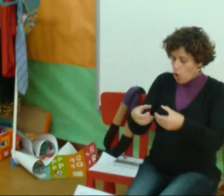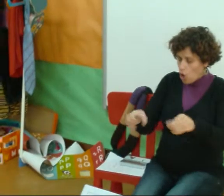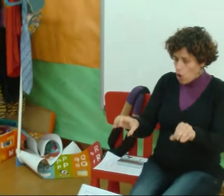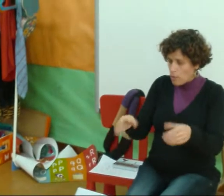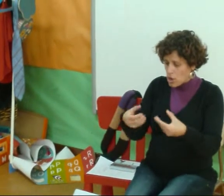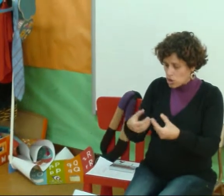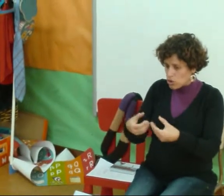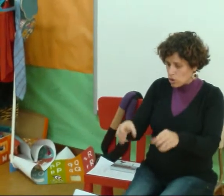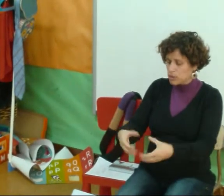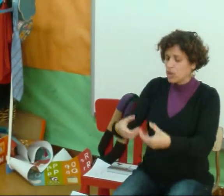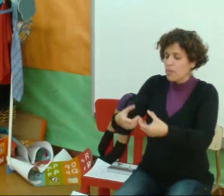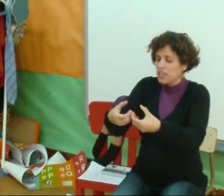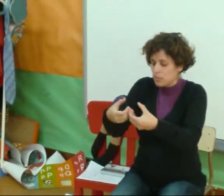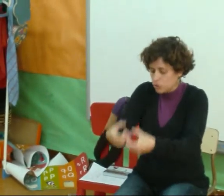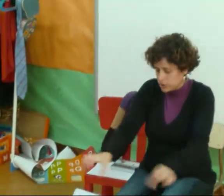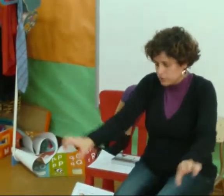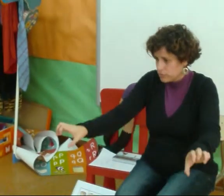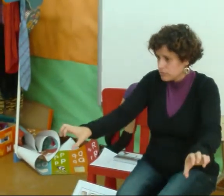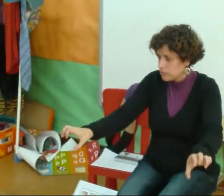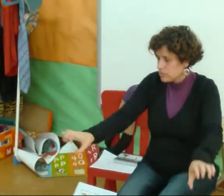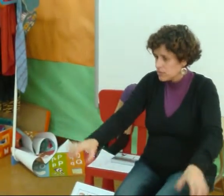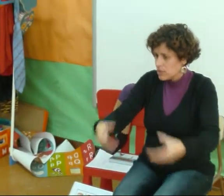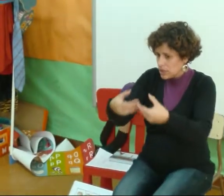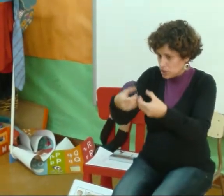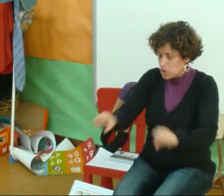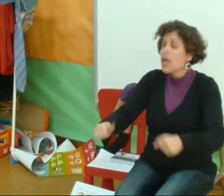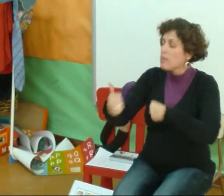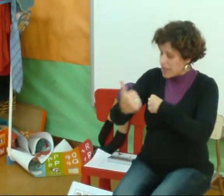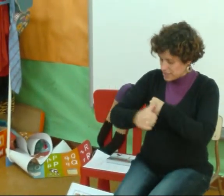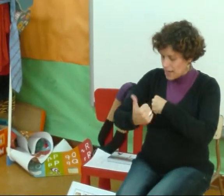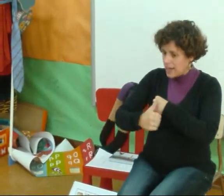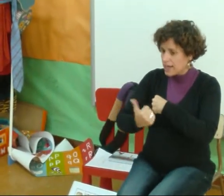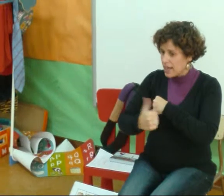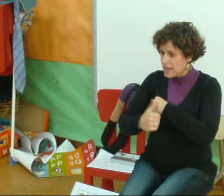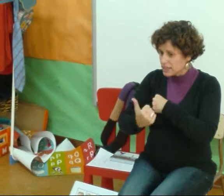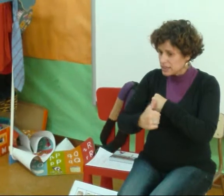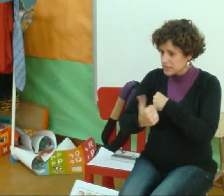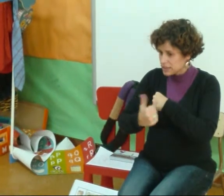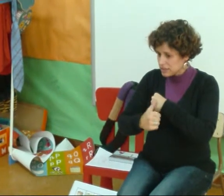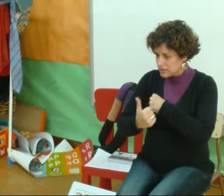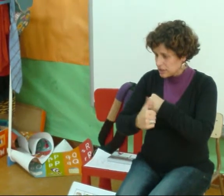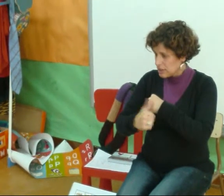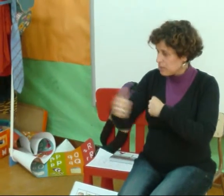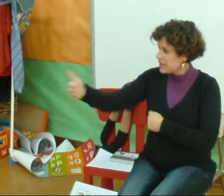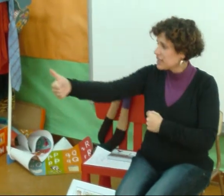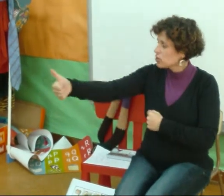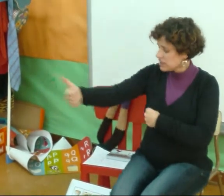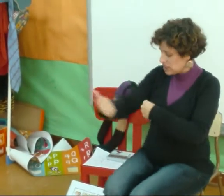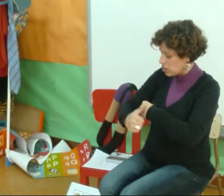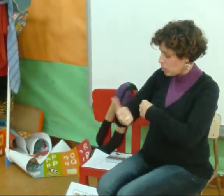Obos Obos Como se rompéssemos? Patacas Patacas Patacas con este dedo